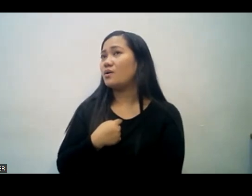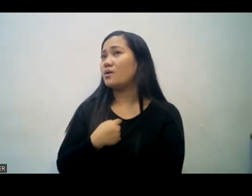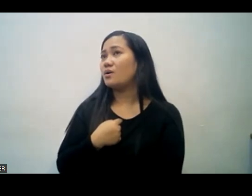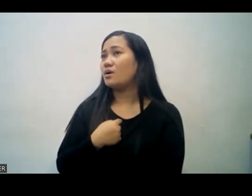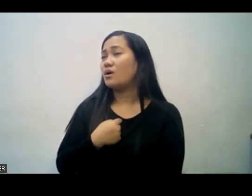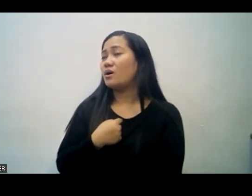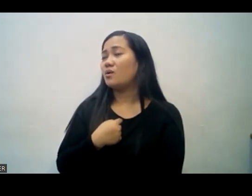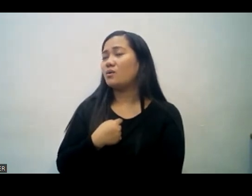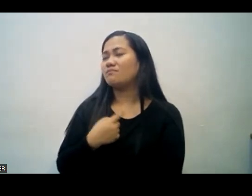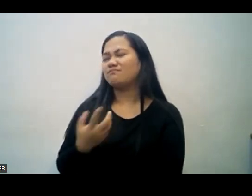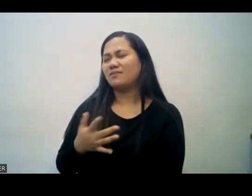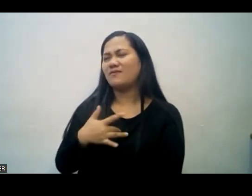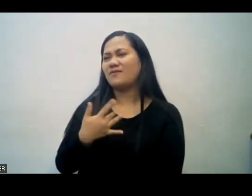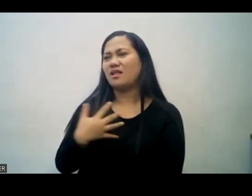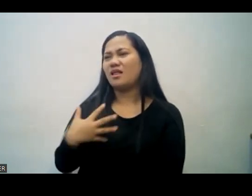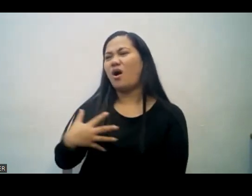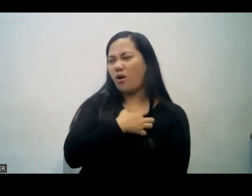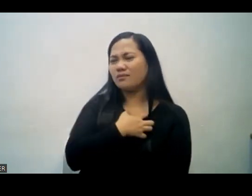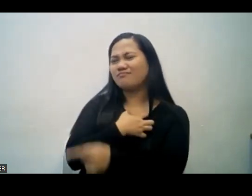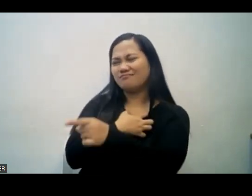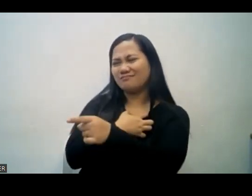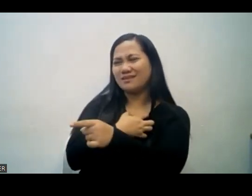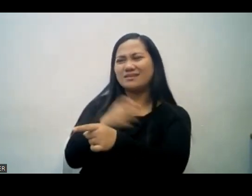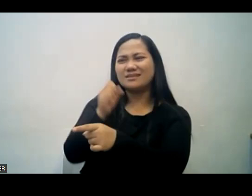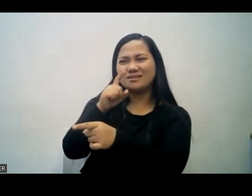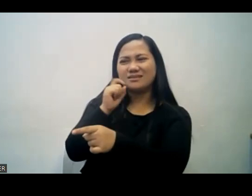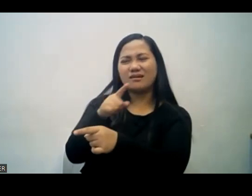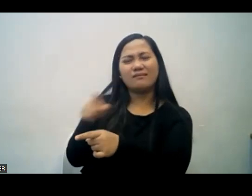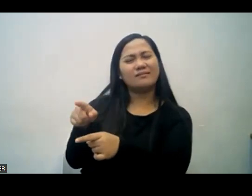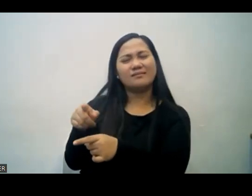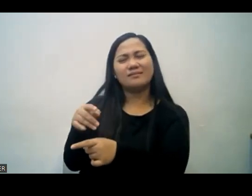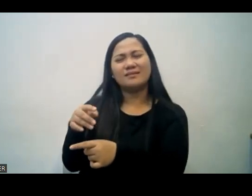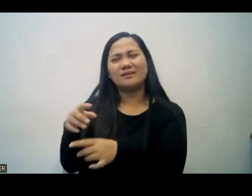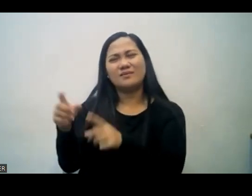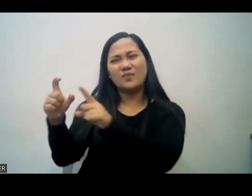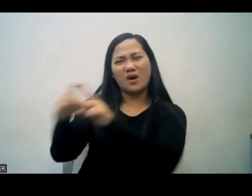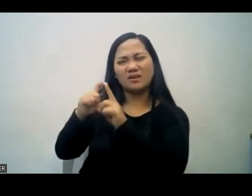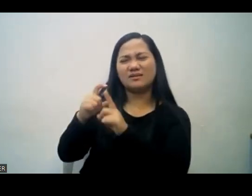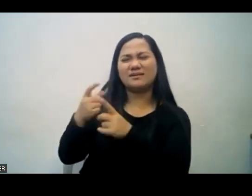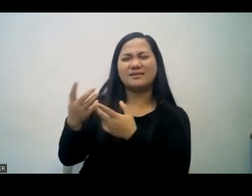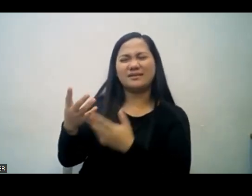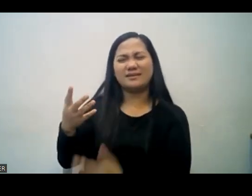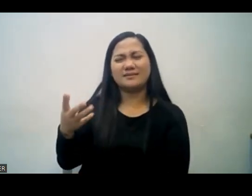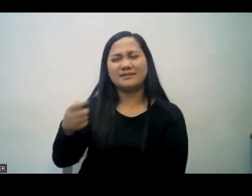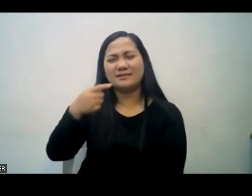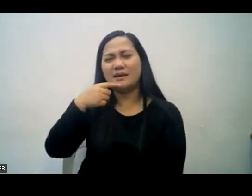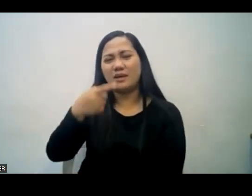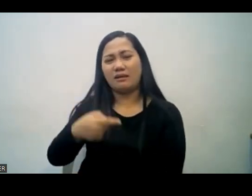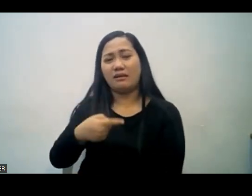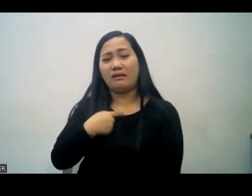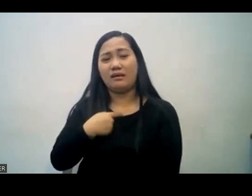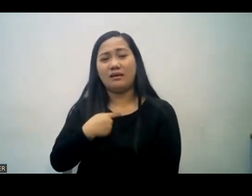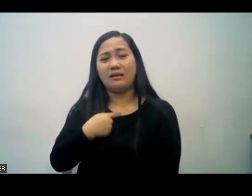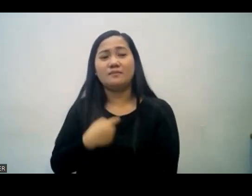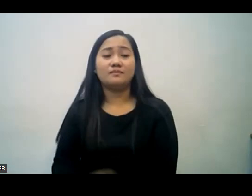Kaya ako po kasi ay nasaktan mula po sa sinabi ng isang sister. So I asked her what did she say? Ano ba